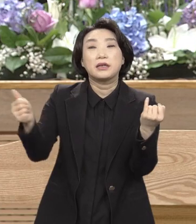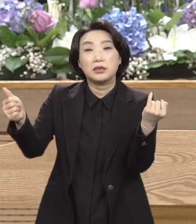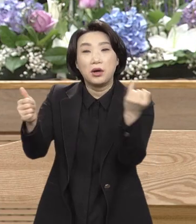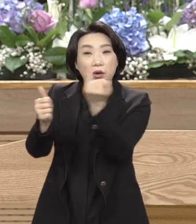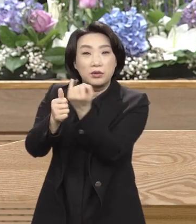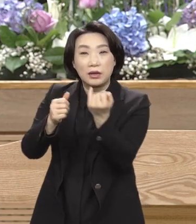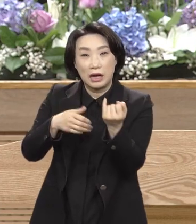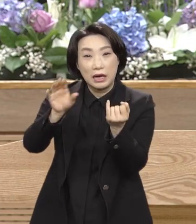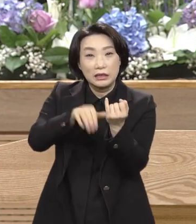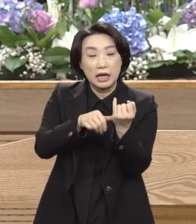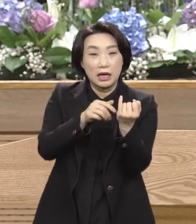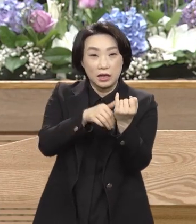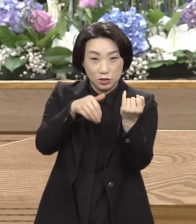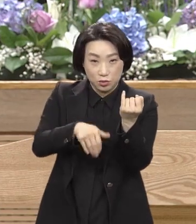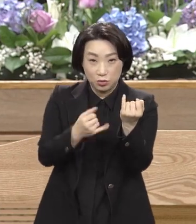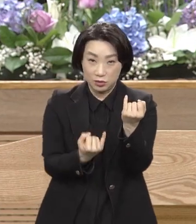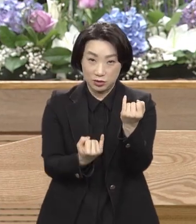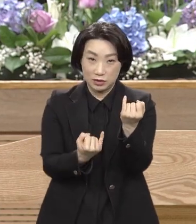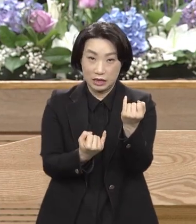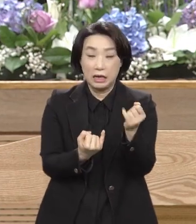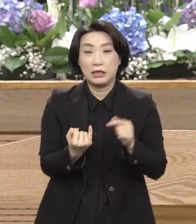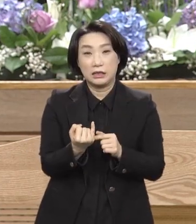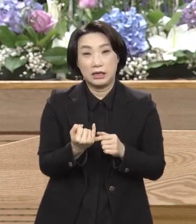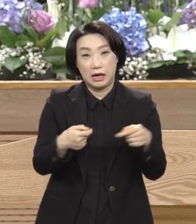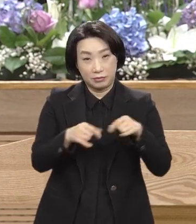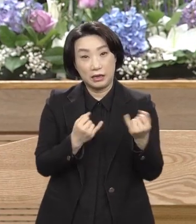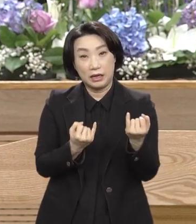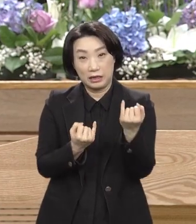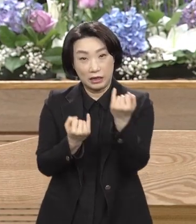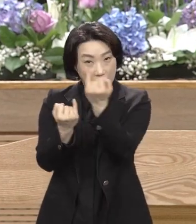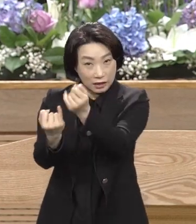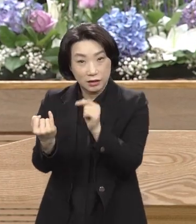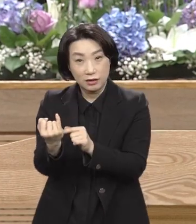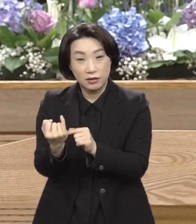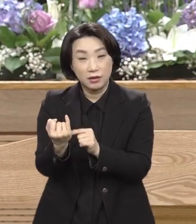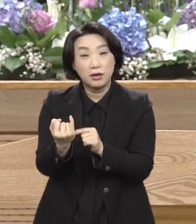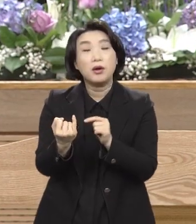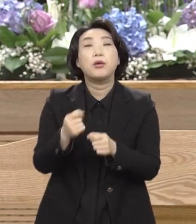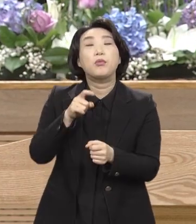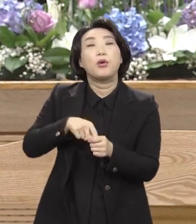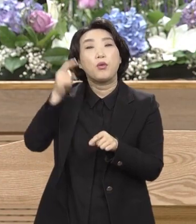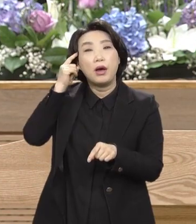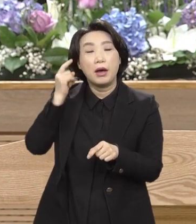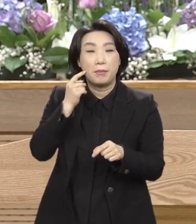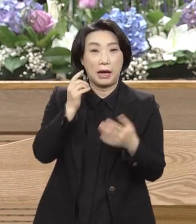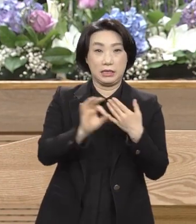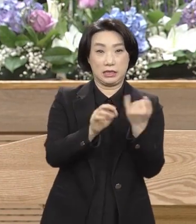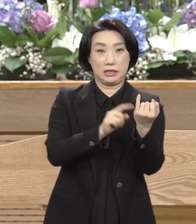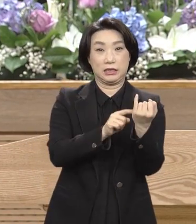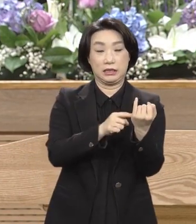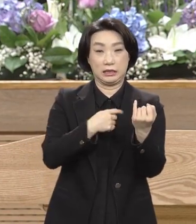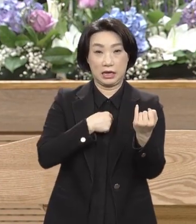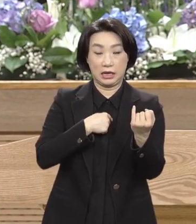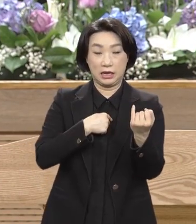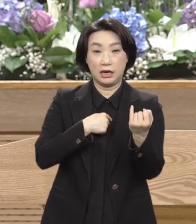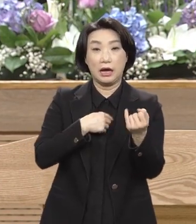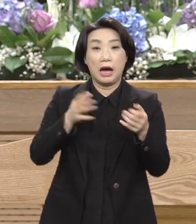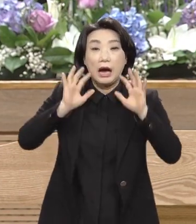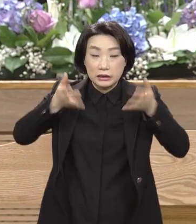그런데 왜 데리고 가느냐. 만약에 내가 아기를 못 낳는다면 그 계집종을 들이보내서